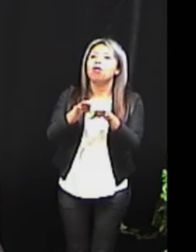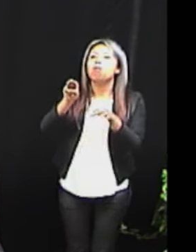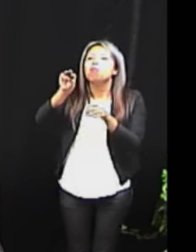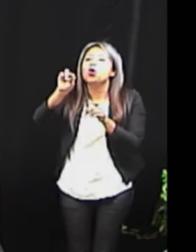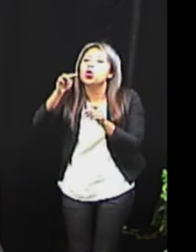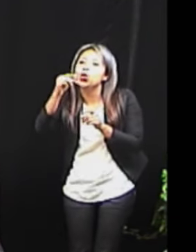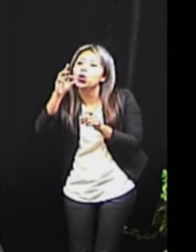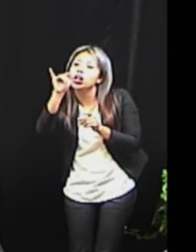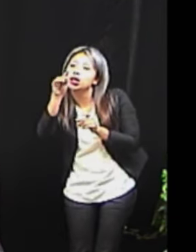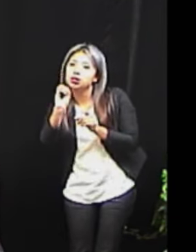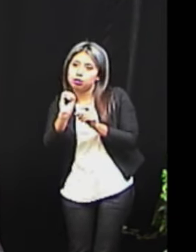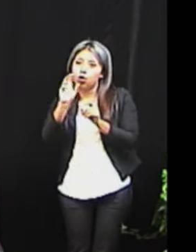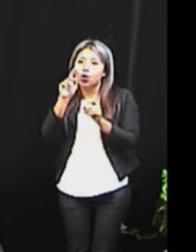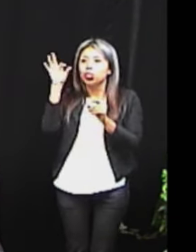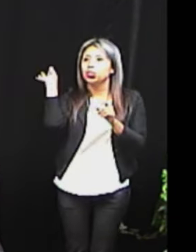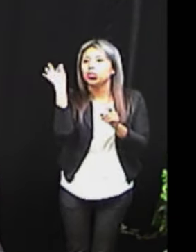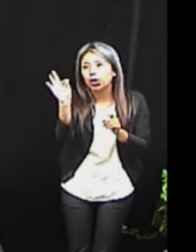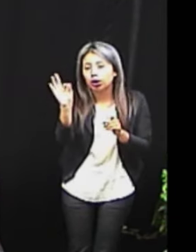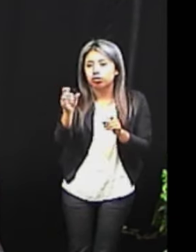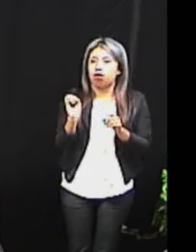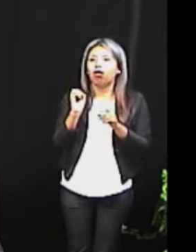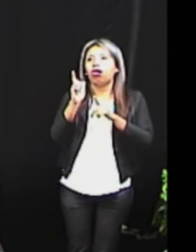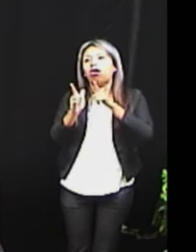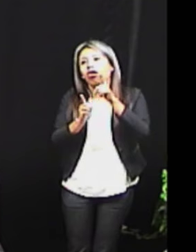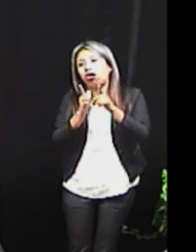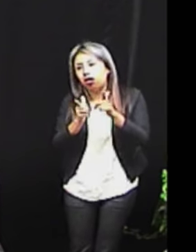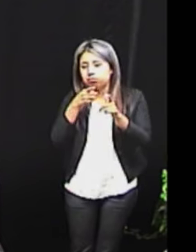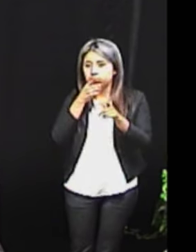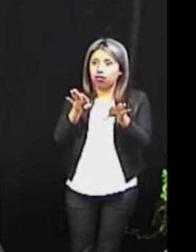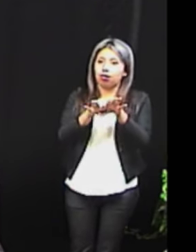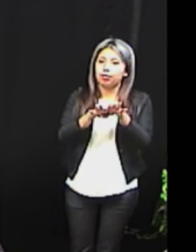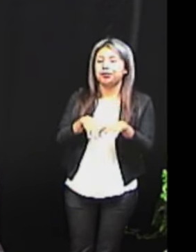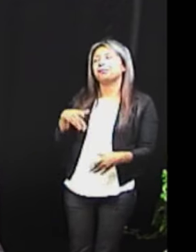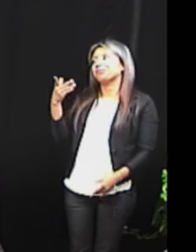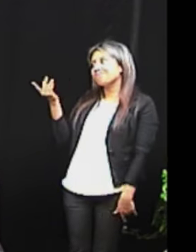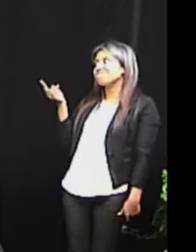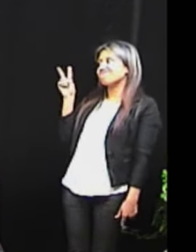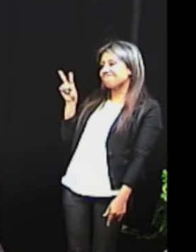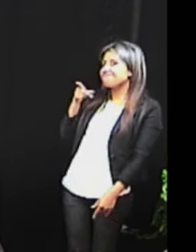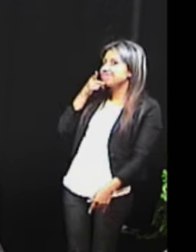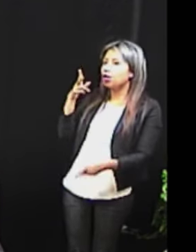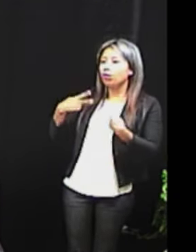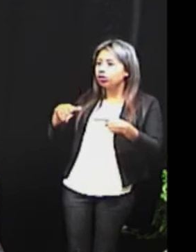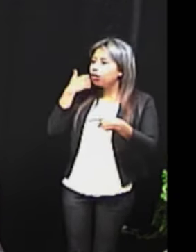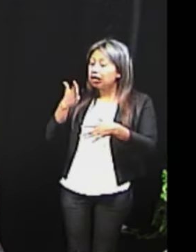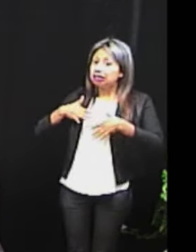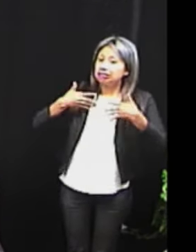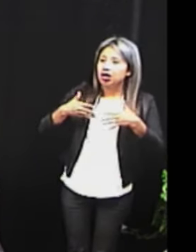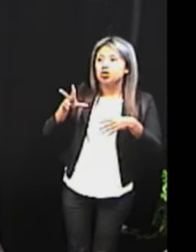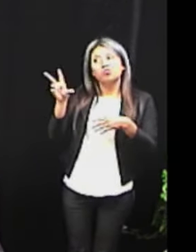mongolito, mongólico, tontito, retrasado o retardado. Y no es algo que la gente quiera hacer.